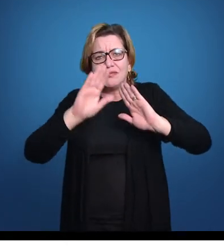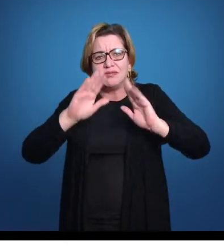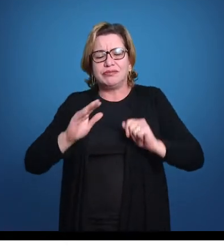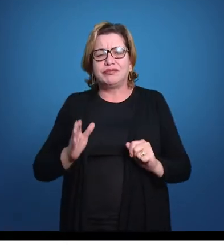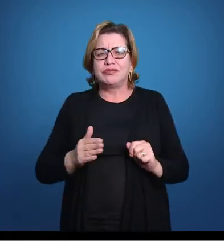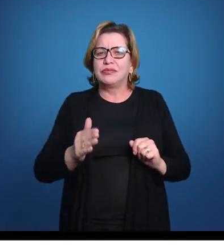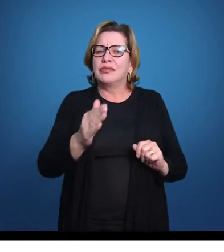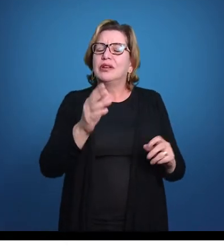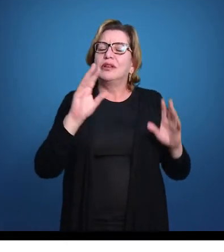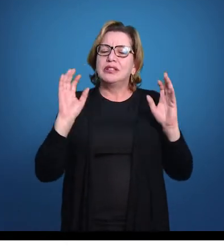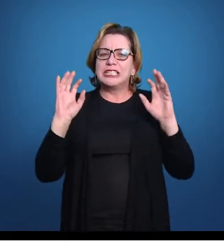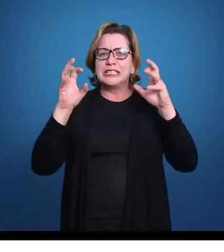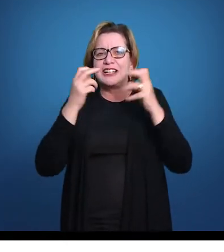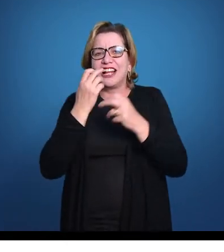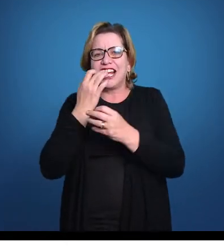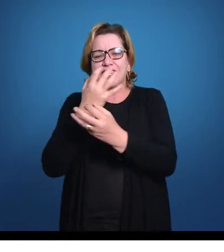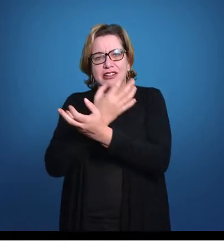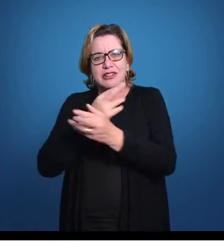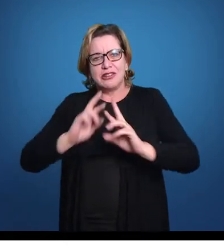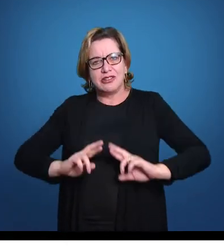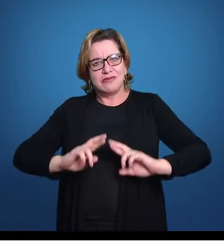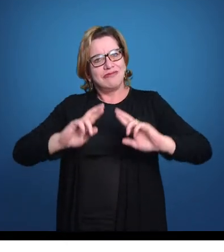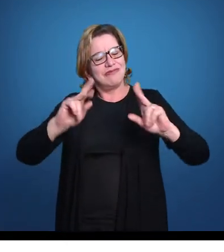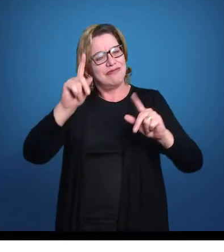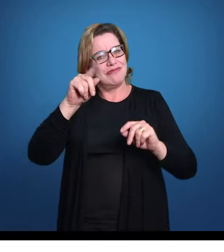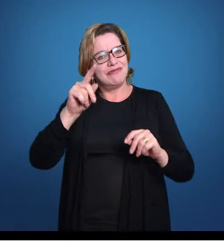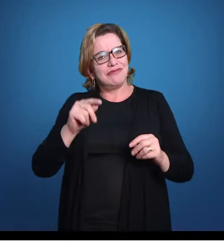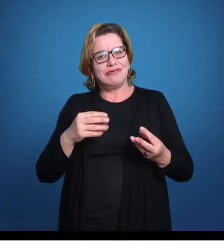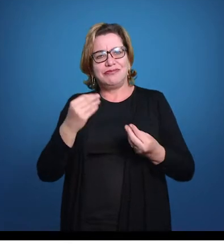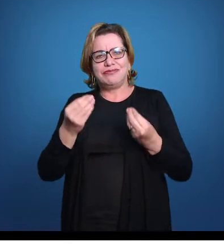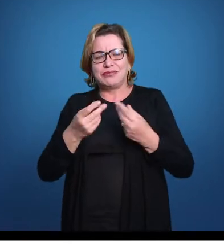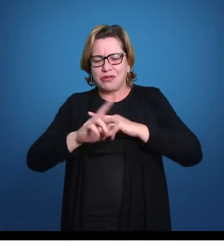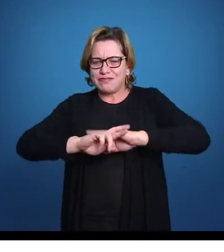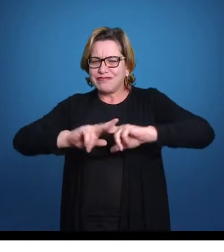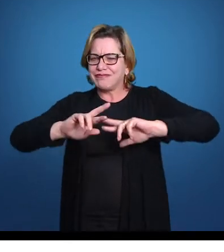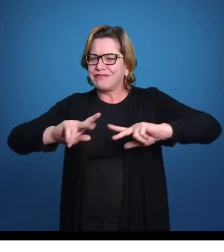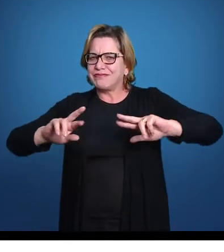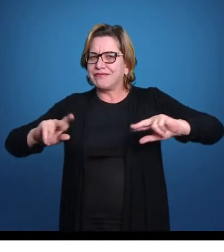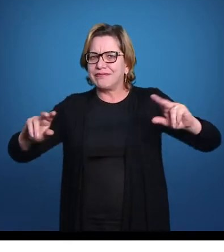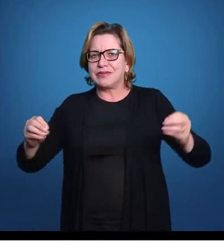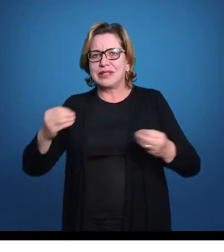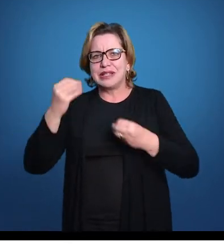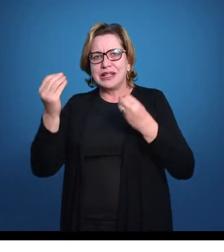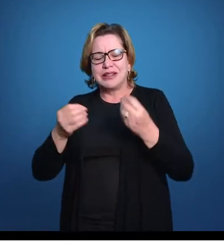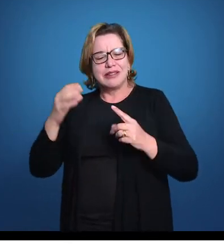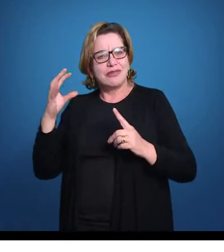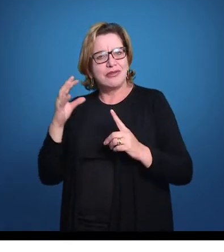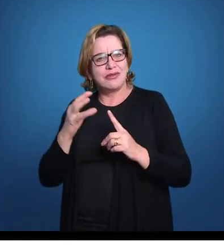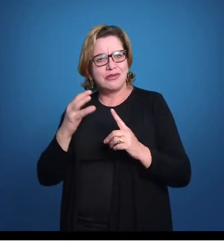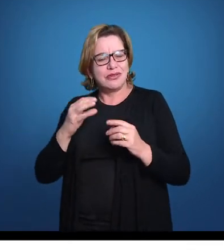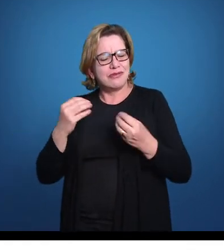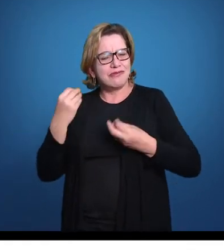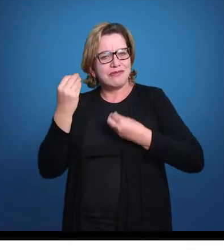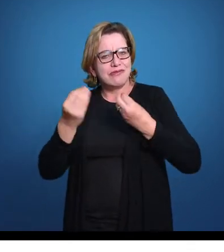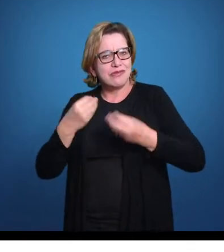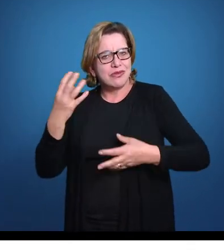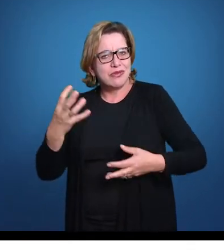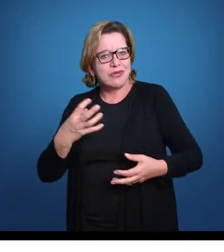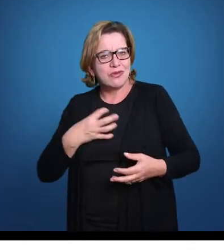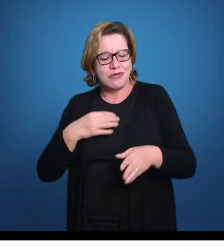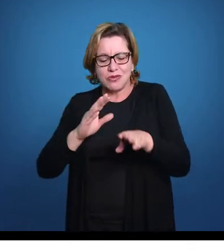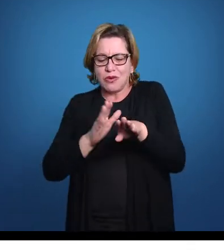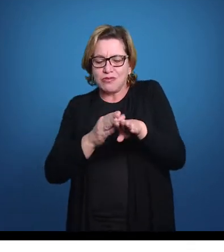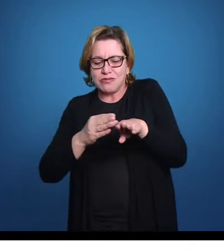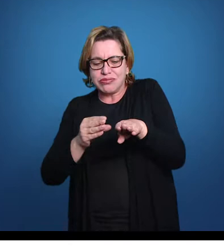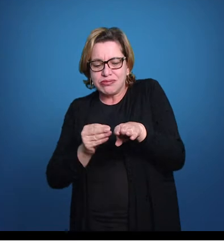os peixes ósseos têm uma diversidade de formas bastante grande e essa diversidade de formas se reflete também na posição dessa